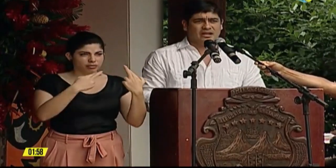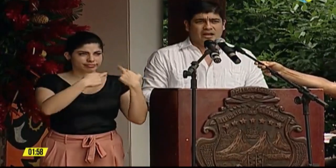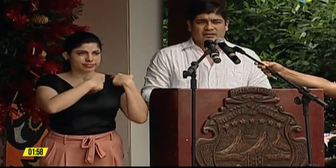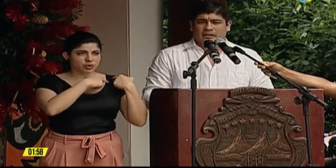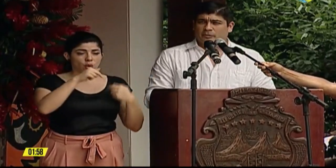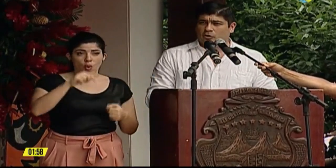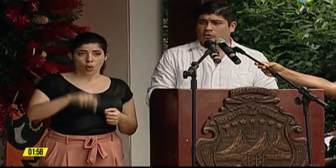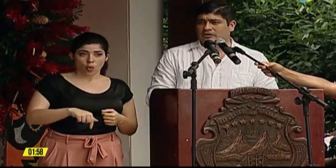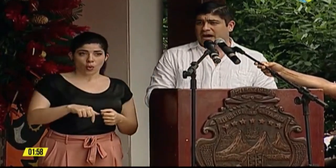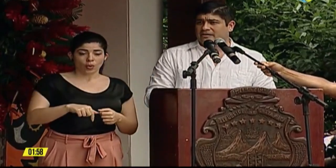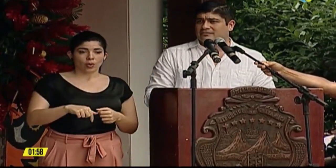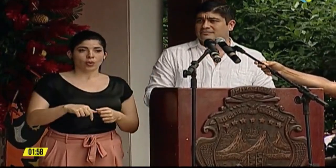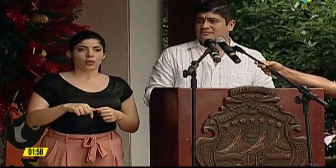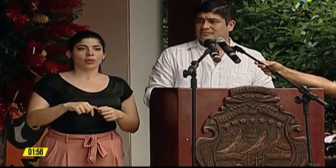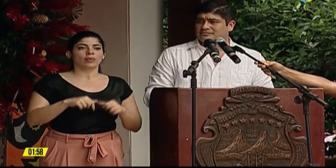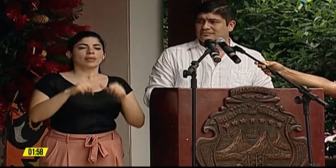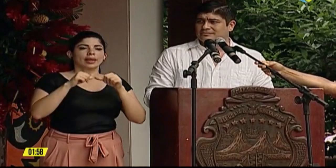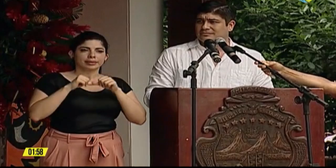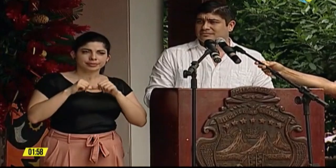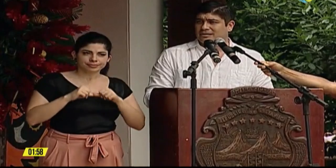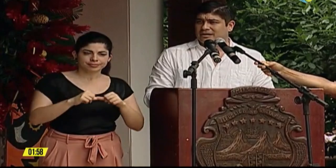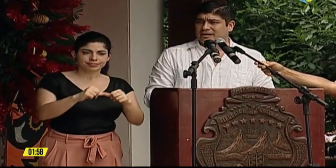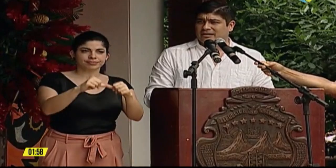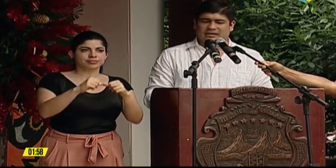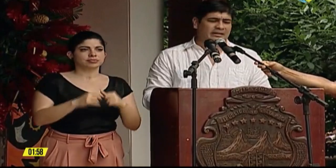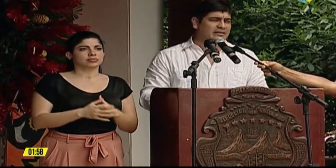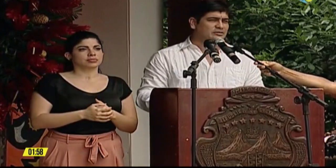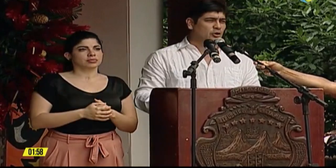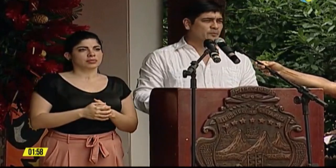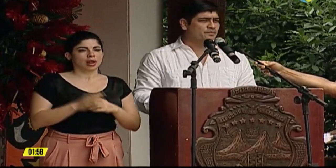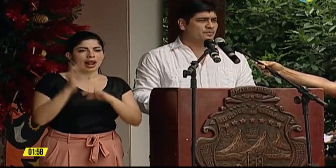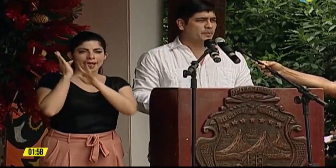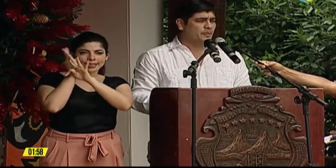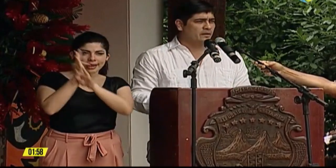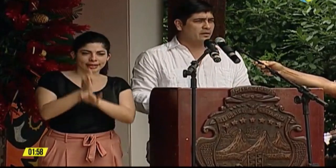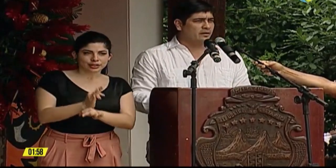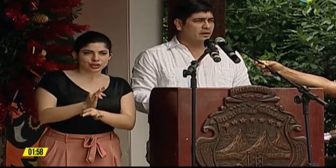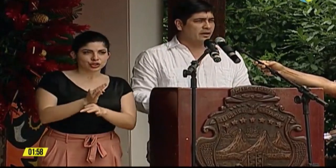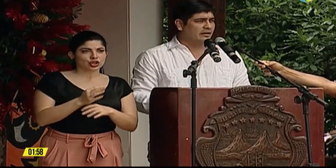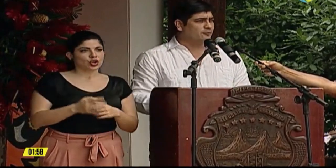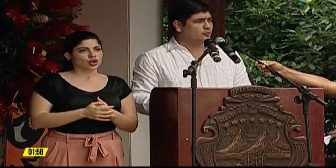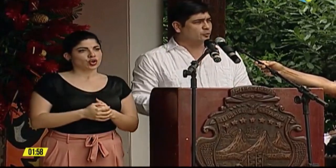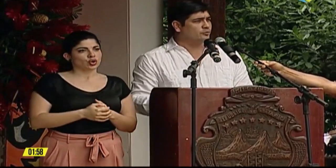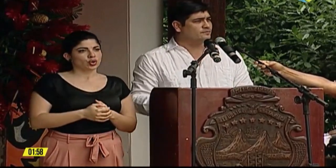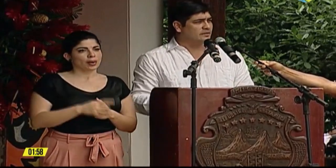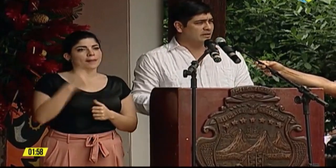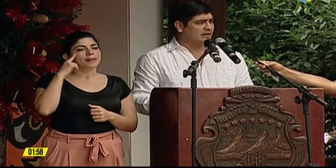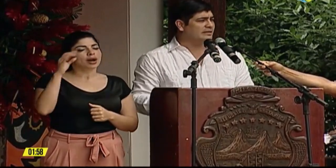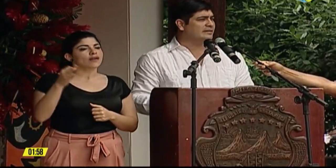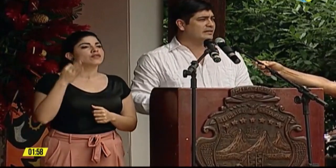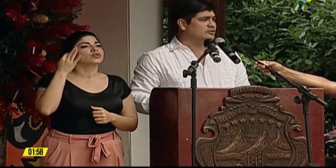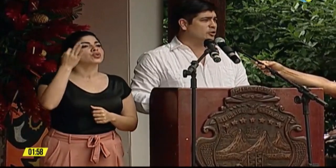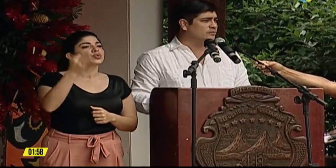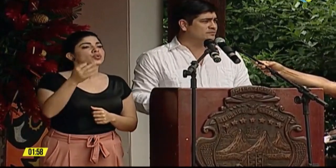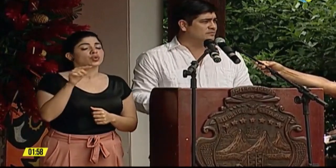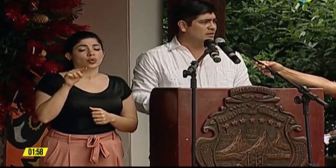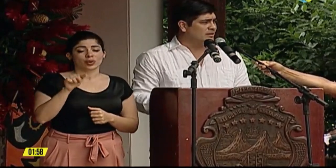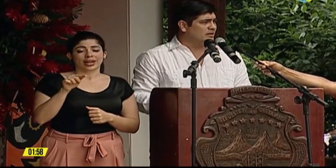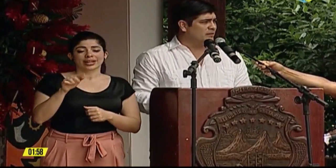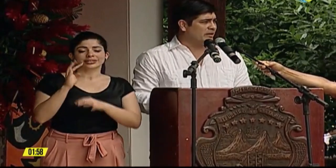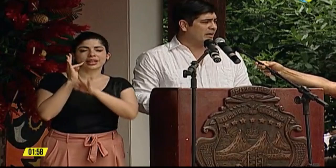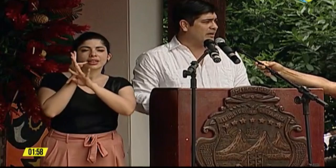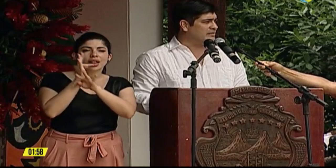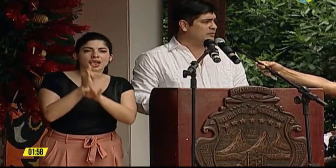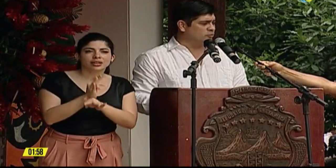de prolongar esa tradición en el futuro, que es la tradición